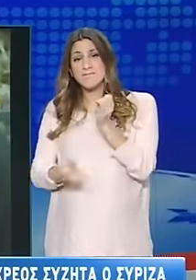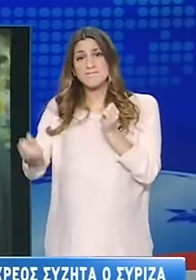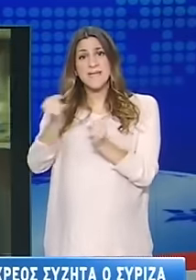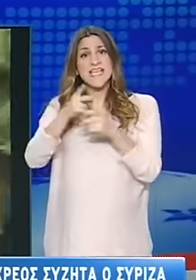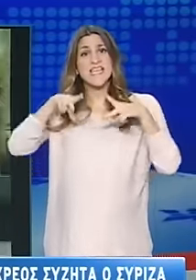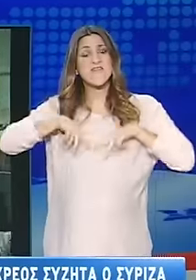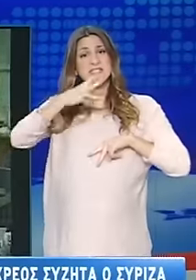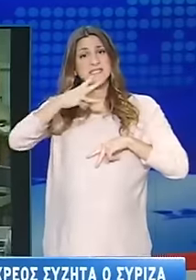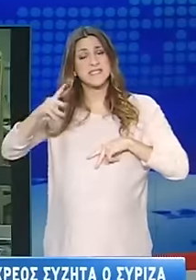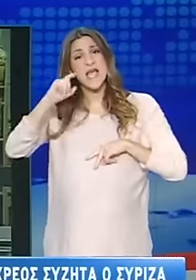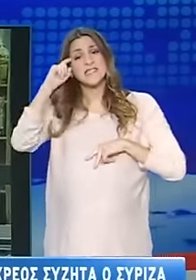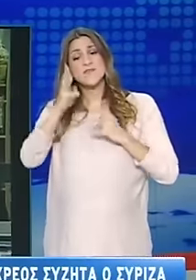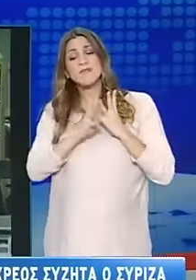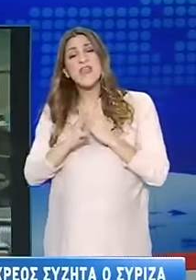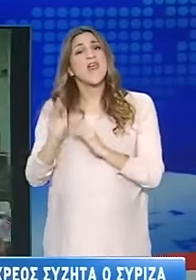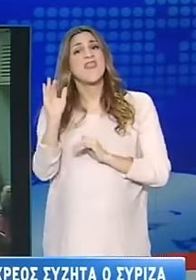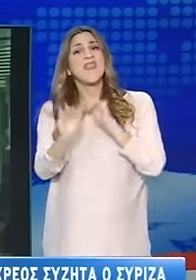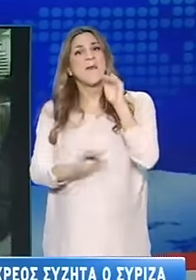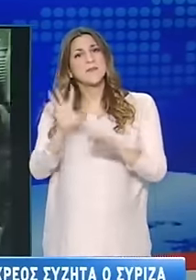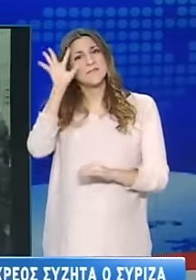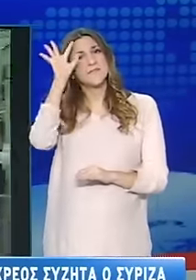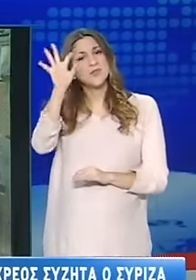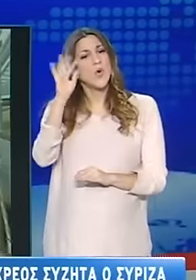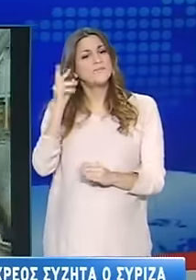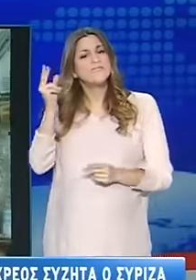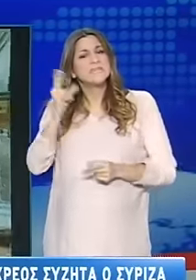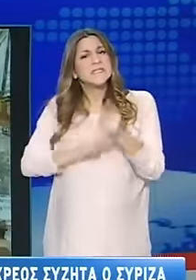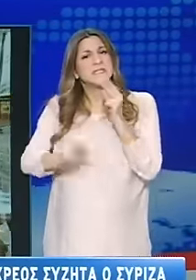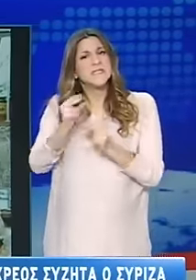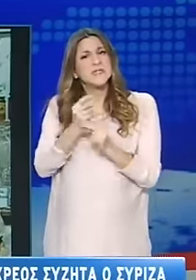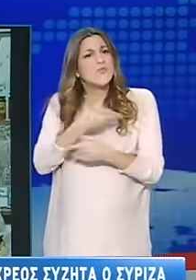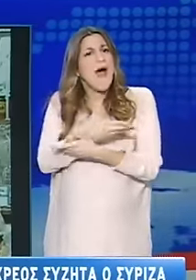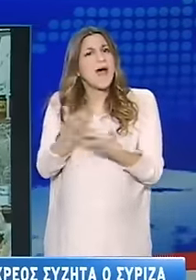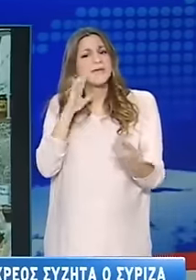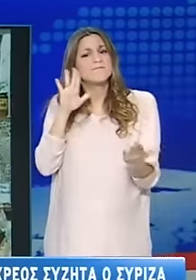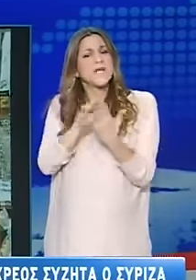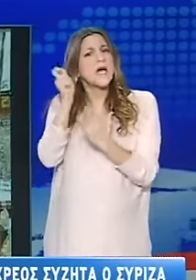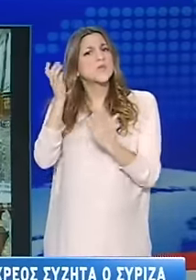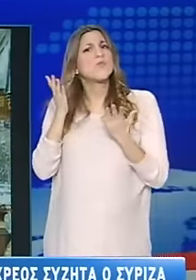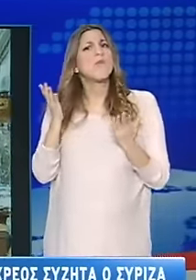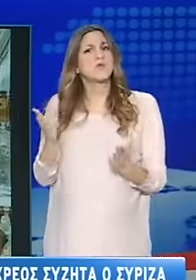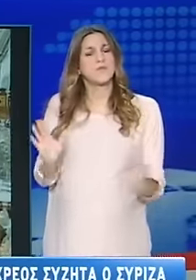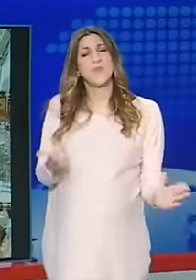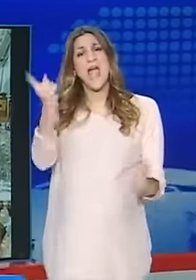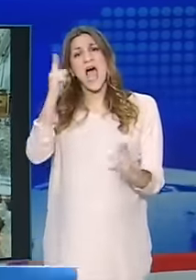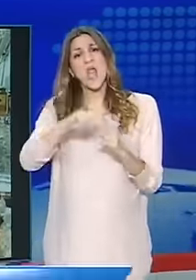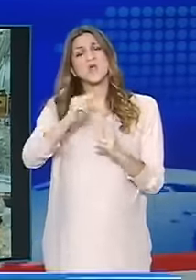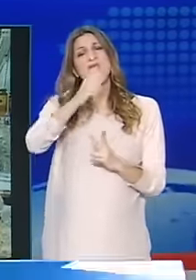ΣΥΡΙΖΑ Γιώργος Σταθάκης εξέφρασε επίσης στο ΣΚΑΙ την εκτίμηση πως το ελληνικό χρέος δεν είναι βιώσιμο, καθώς οι διευκολύνσεις που